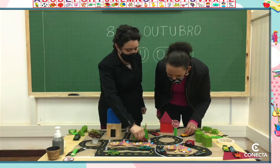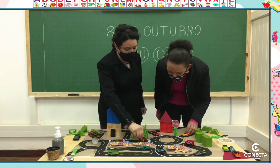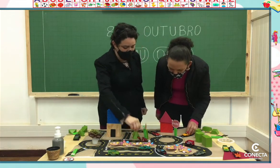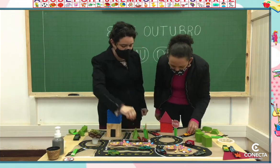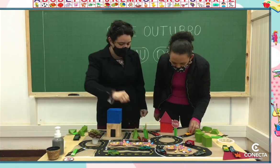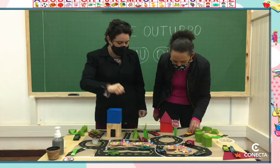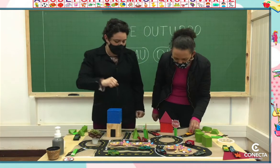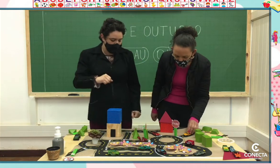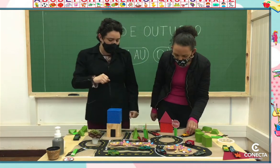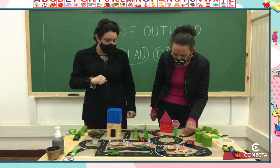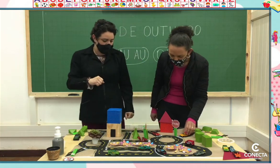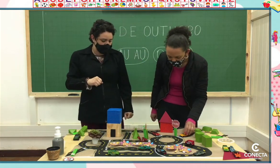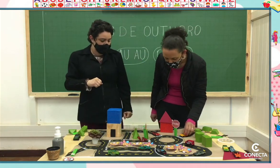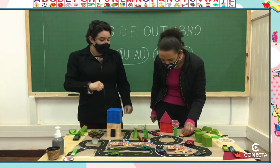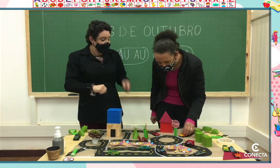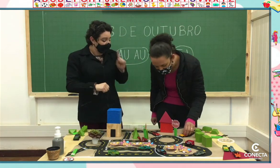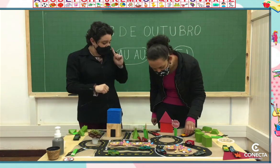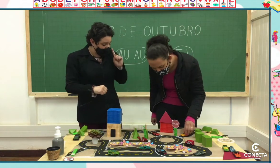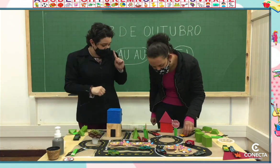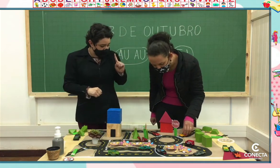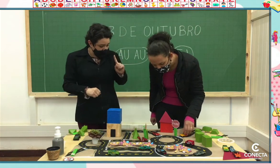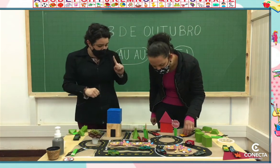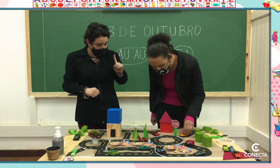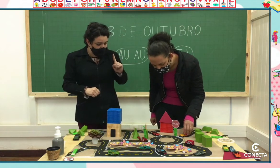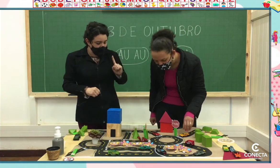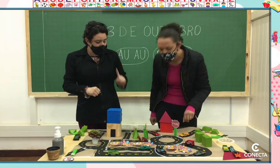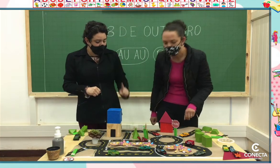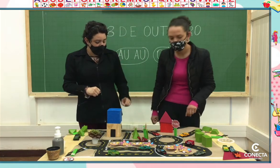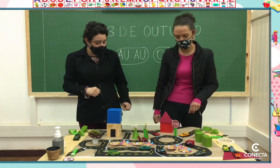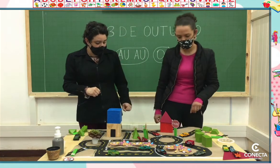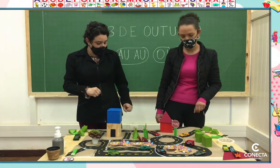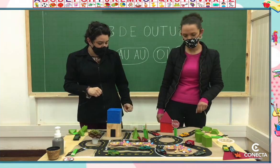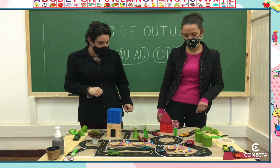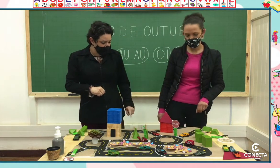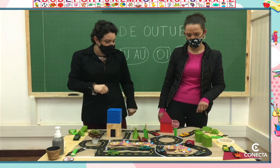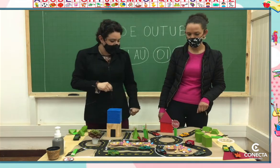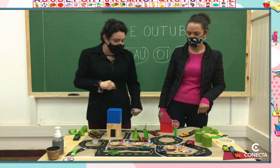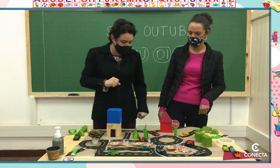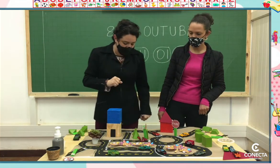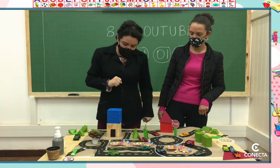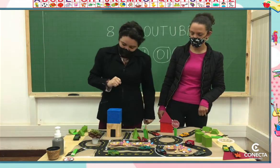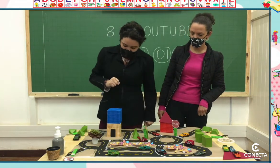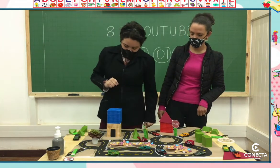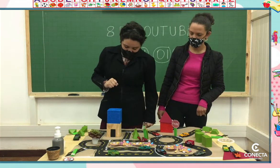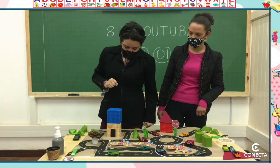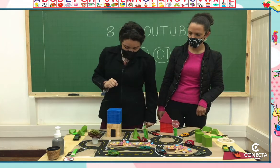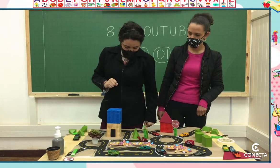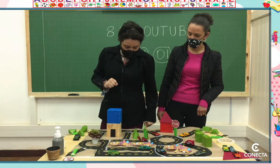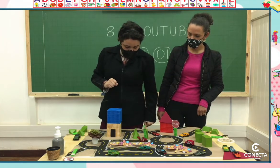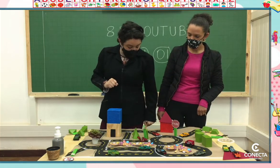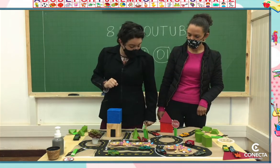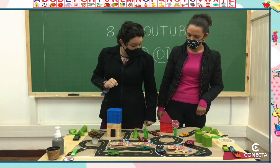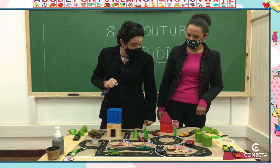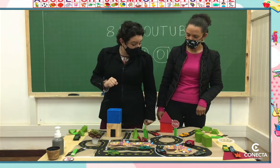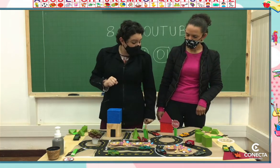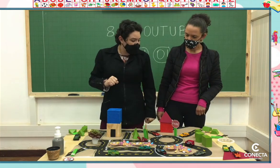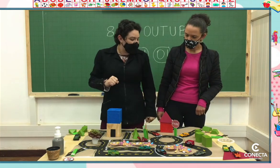Eles têm que parar na faixa de pedestre. Opa, aqui, ó. Pronto, tem que parar. prestar atenção. Isso. Pras pessoas, né?